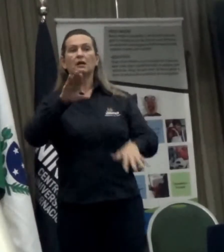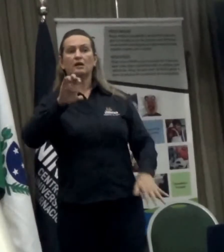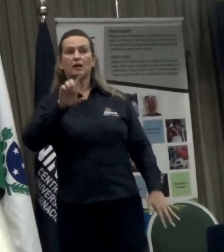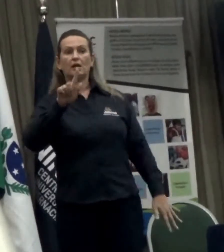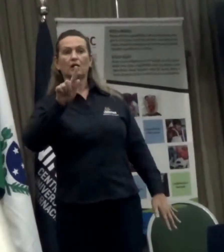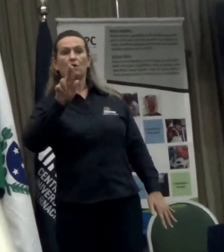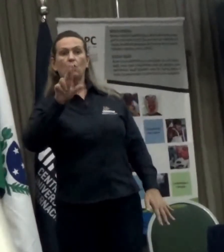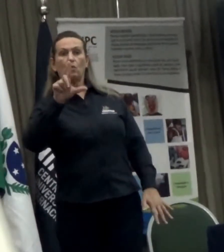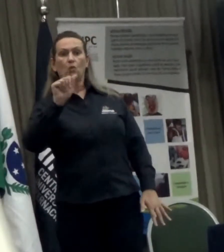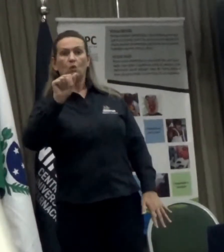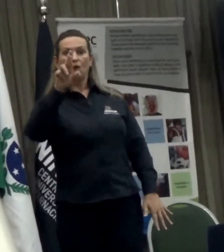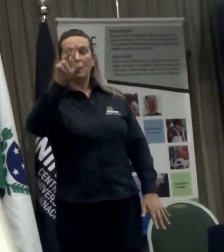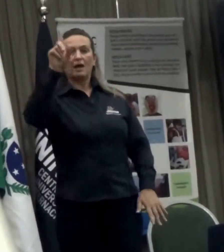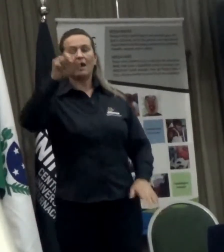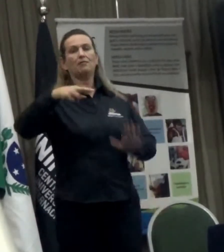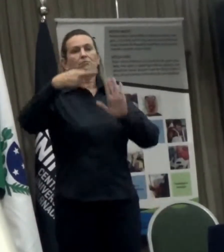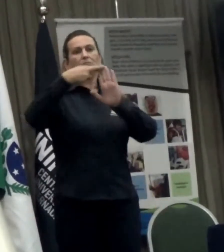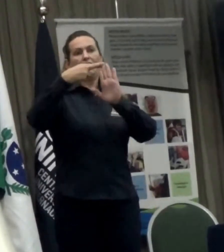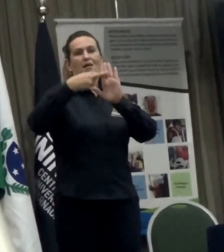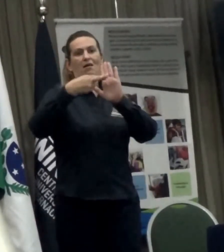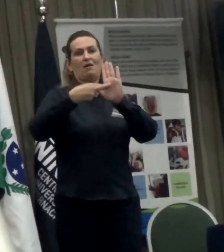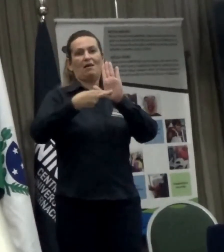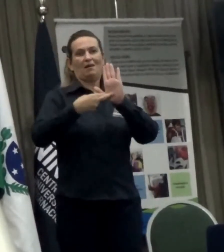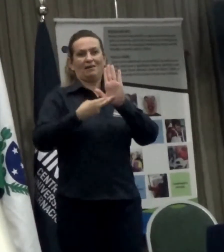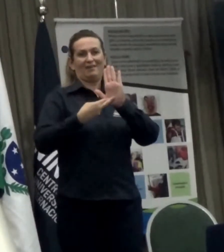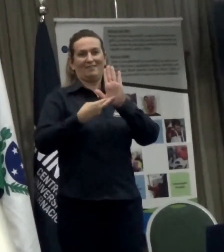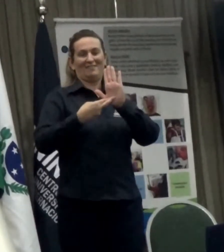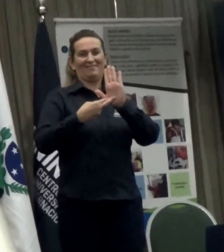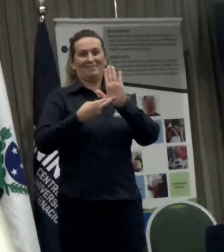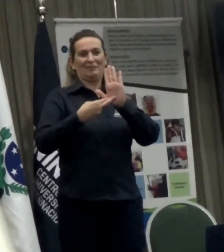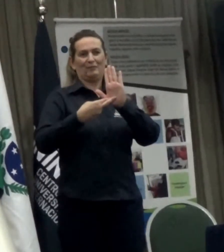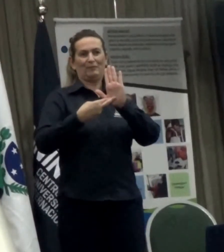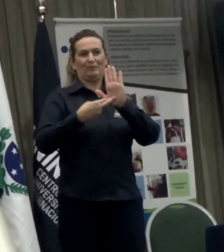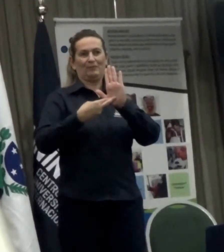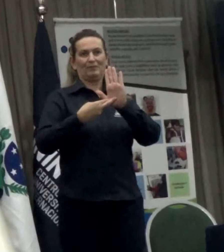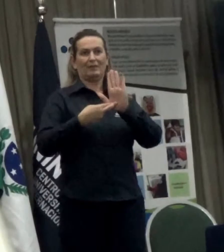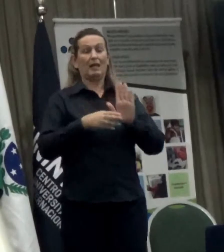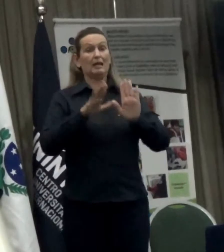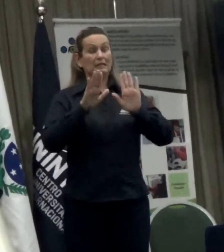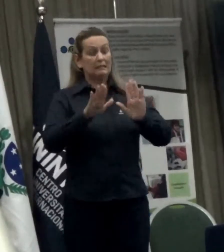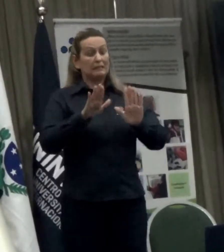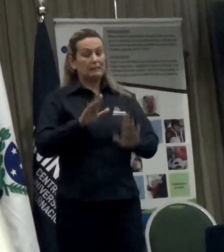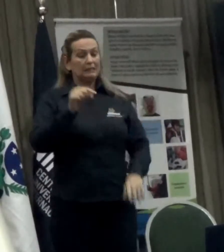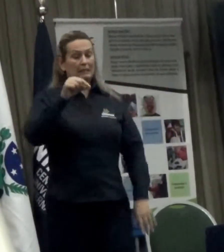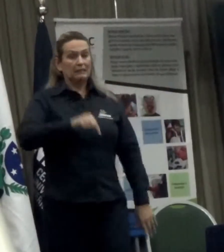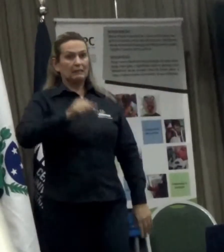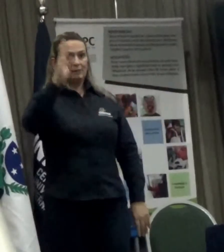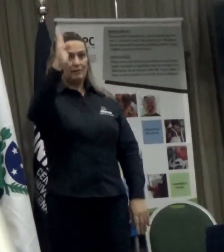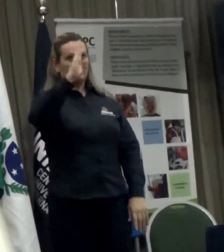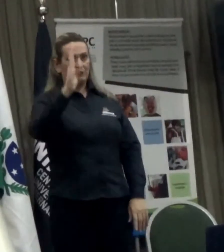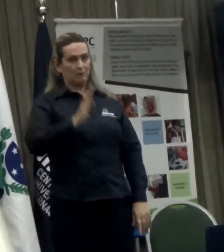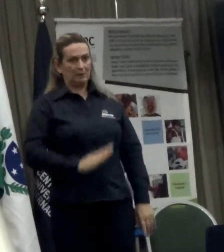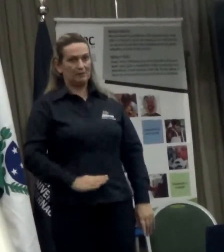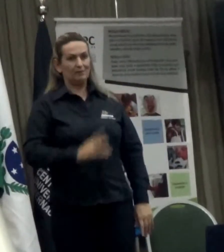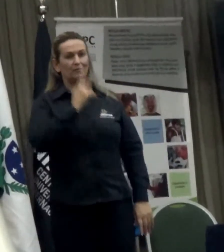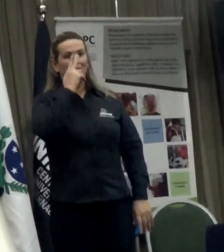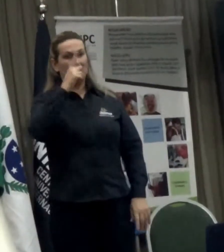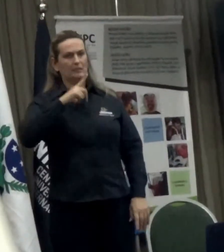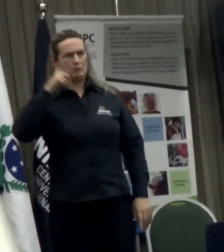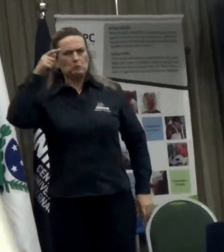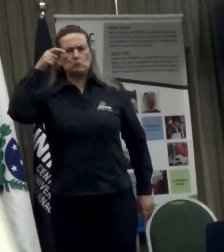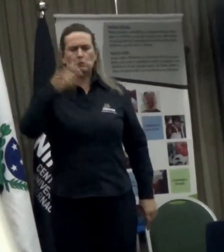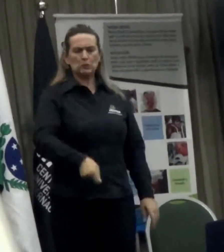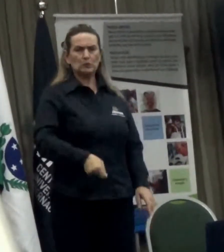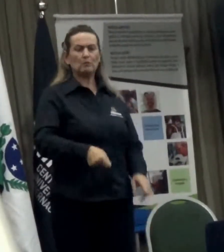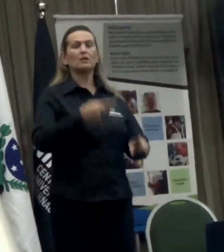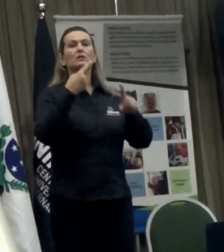Eu só acho que aqui no Brasil nós estamos radicalizando numa situação que não era para radicalizar. Aqueles que são contra